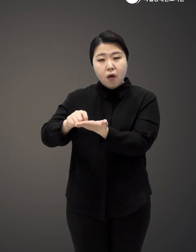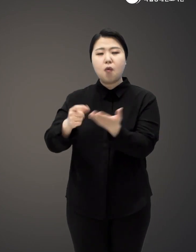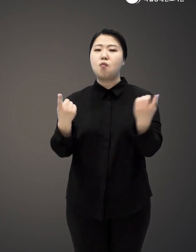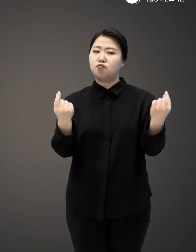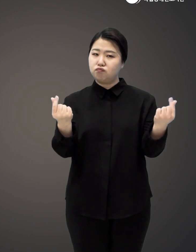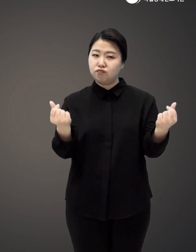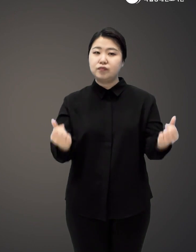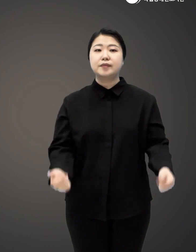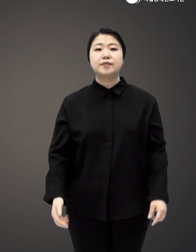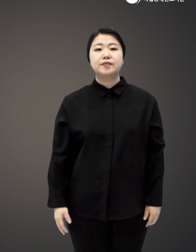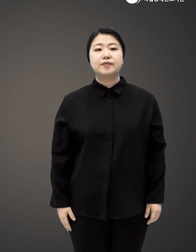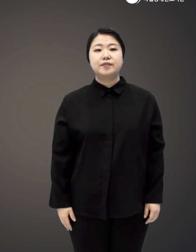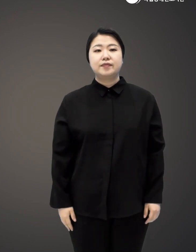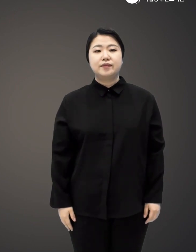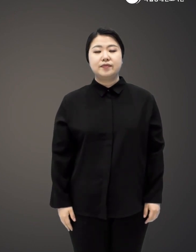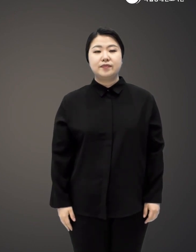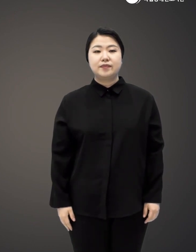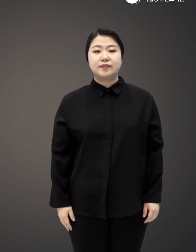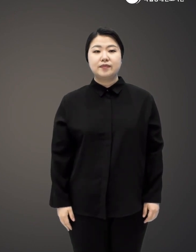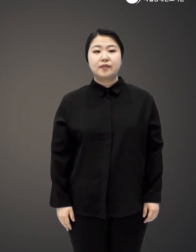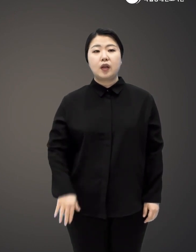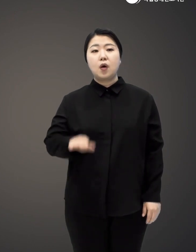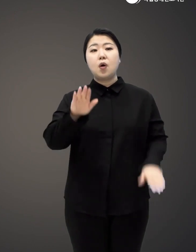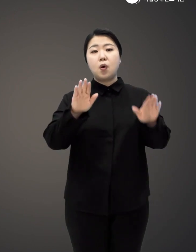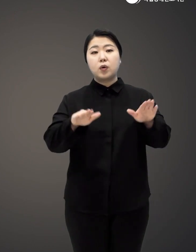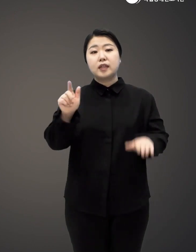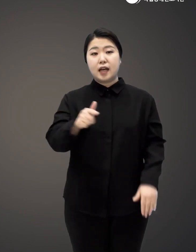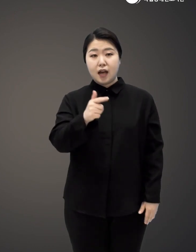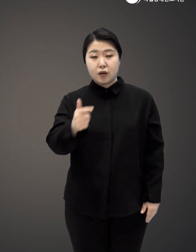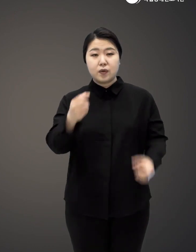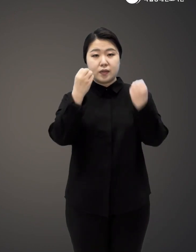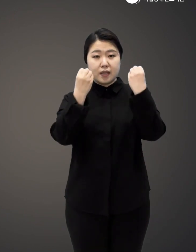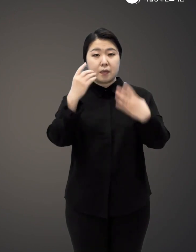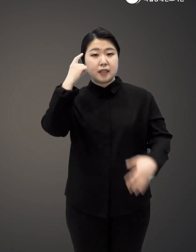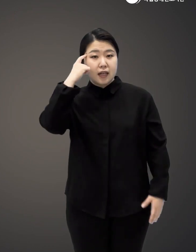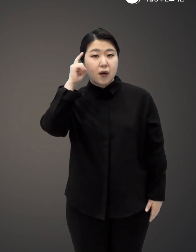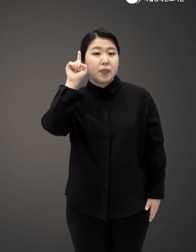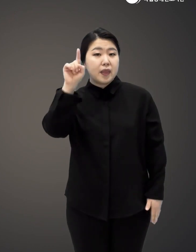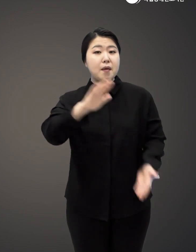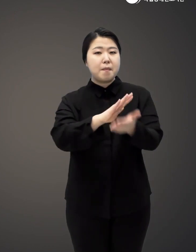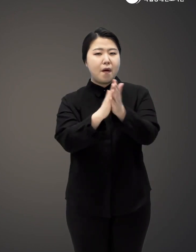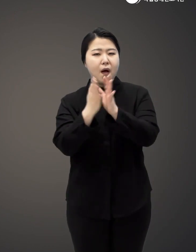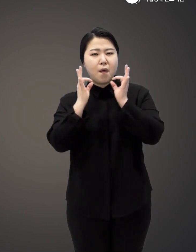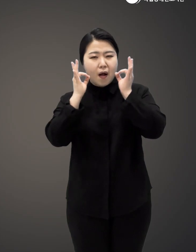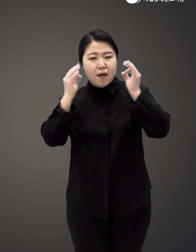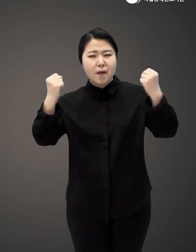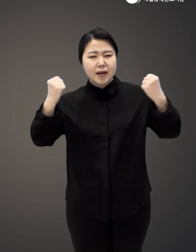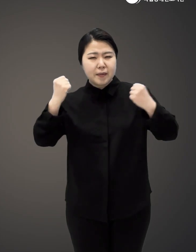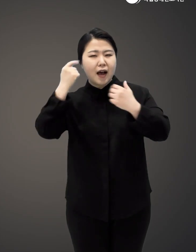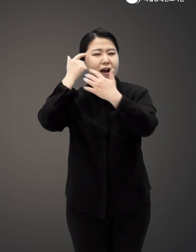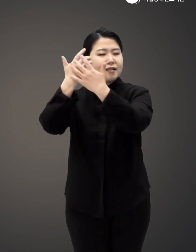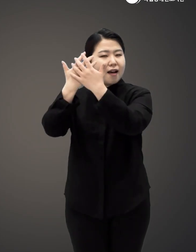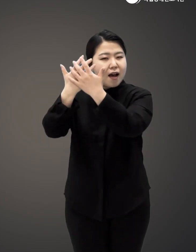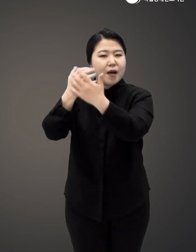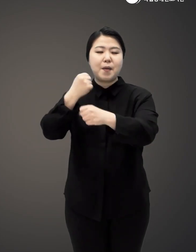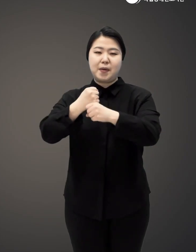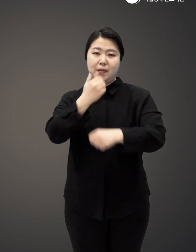일과 닮았다 오늘을 새로 이해하고 내일을 바꾸어 나갈 힘과 상상력을 부여한다